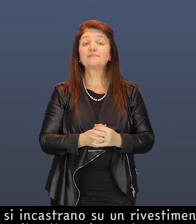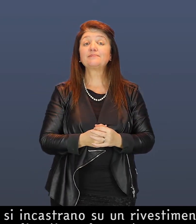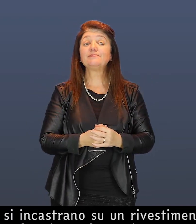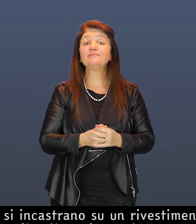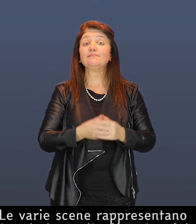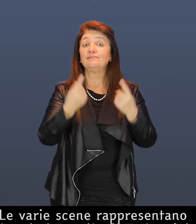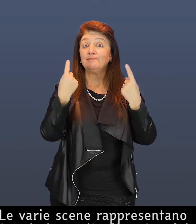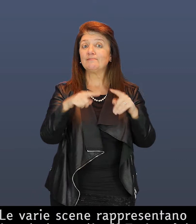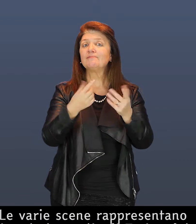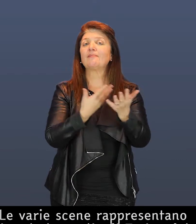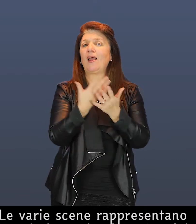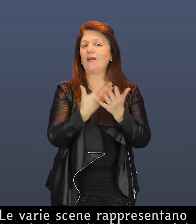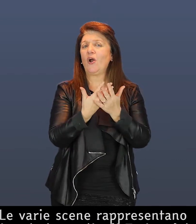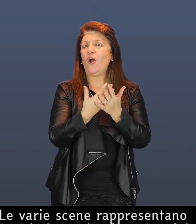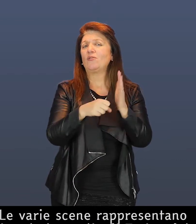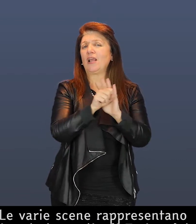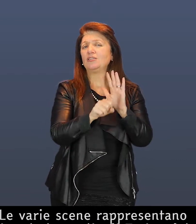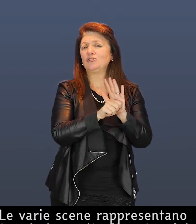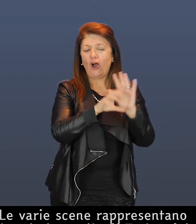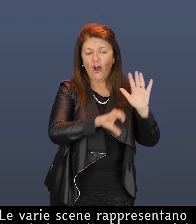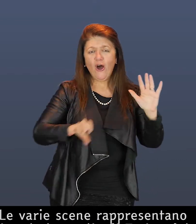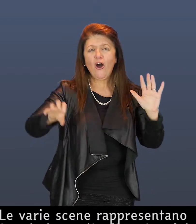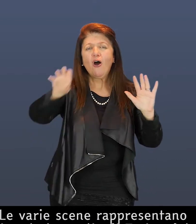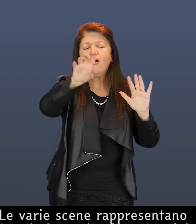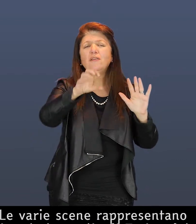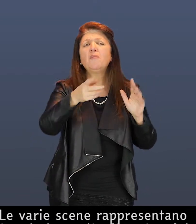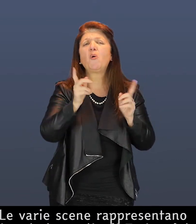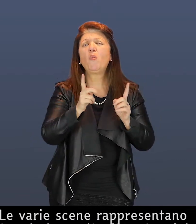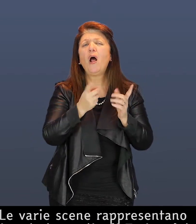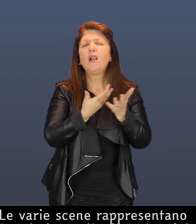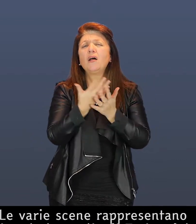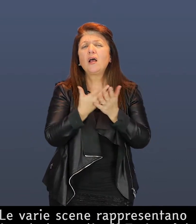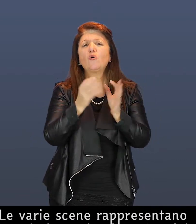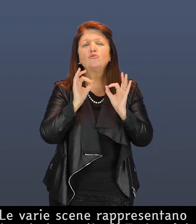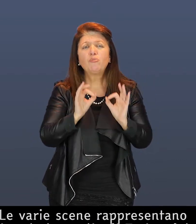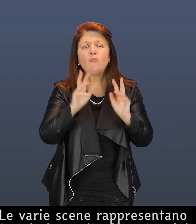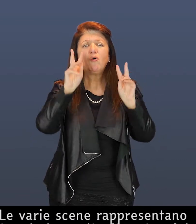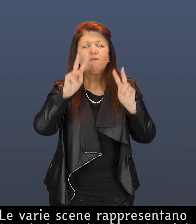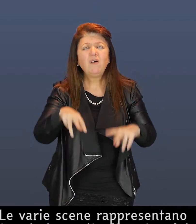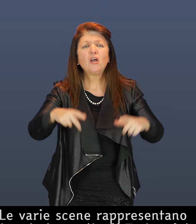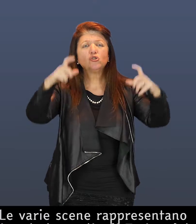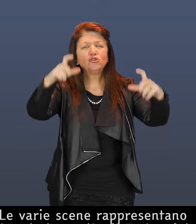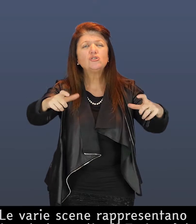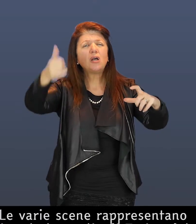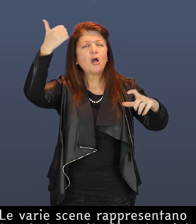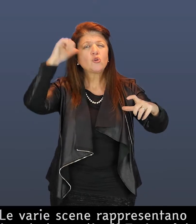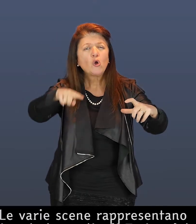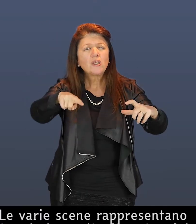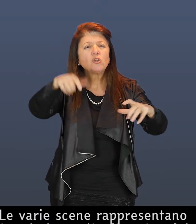Le varie scene rappresentano l'assedio e la battaglia di Torino del 1706 Per